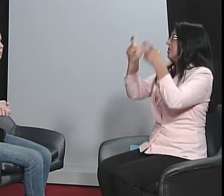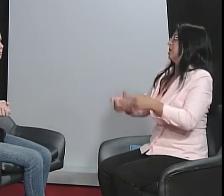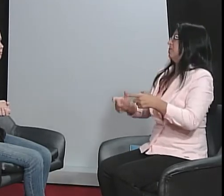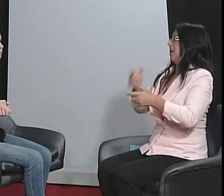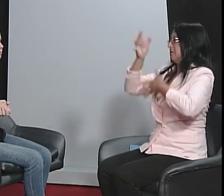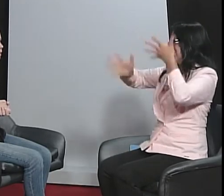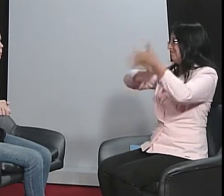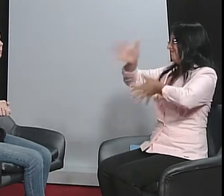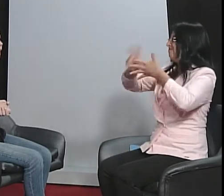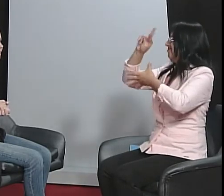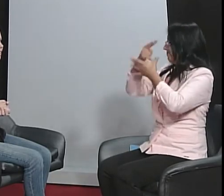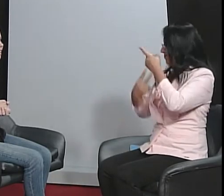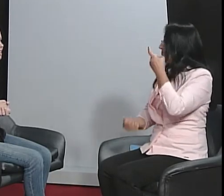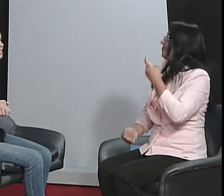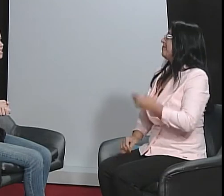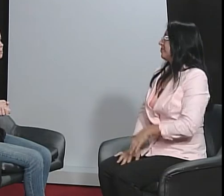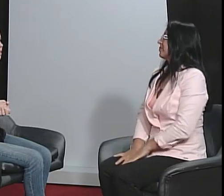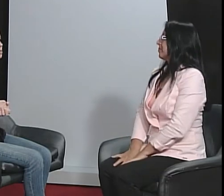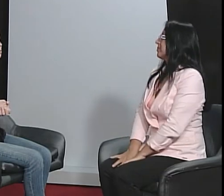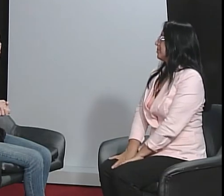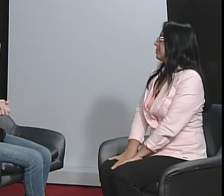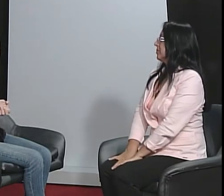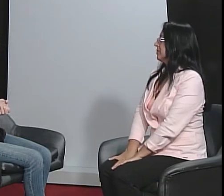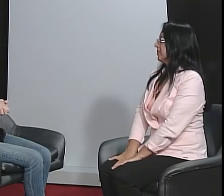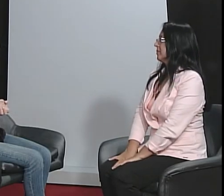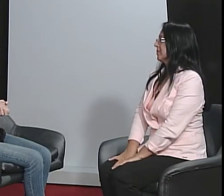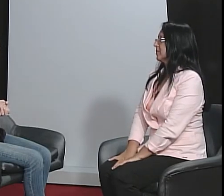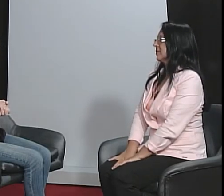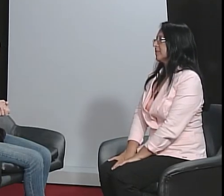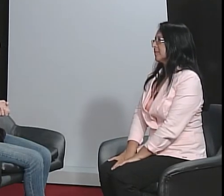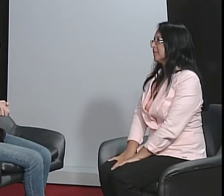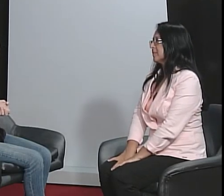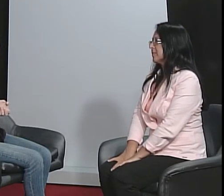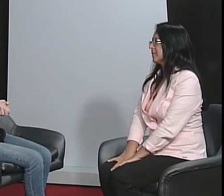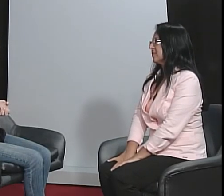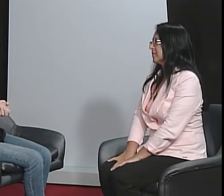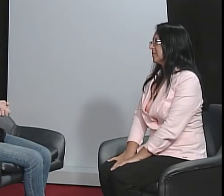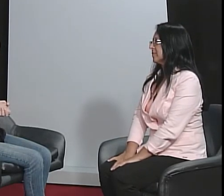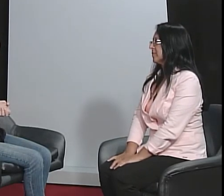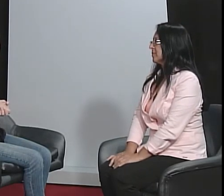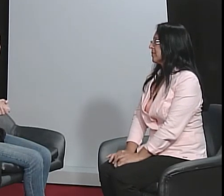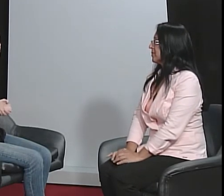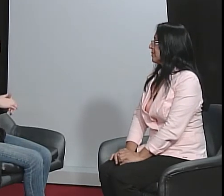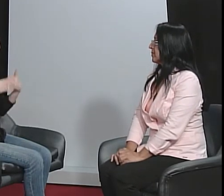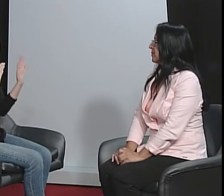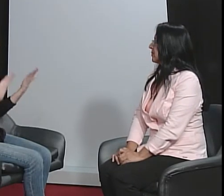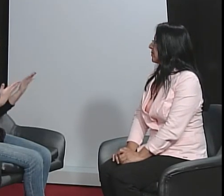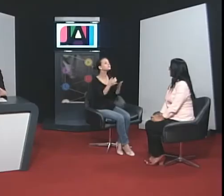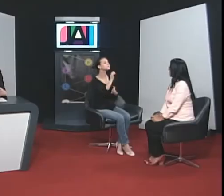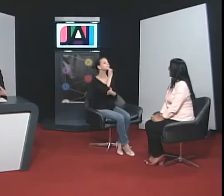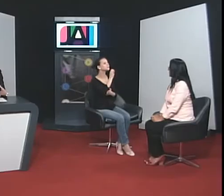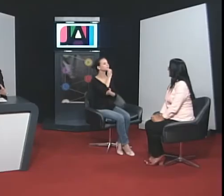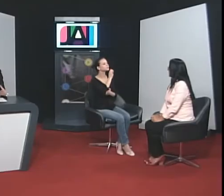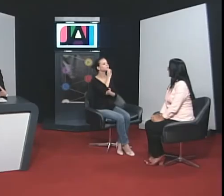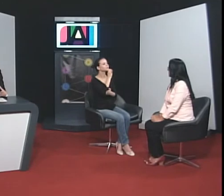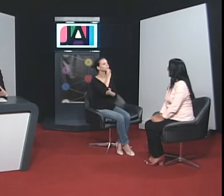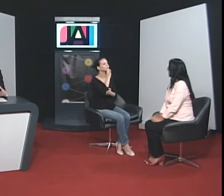para que esses espaços bilingües sejam abertos. E com relação, assim, a pais ouvintes